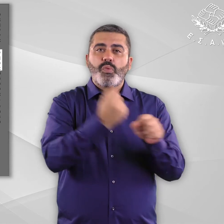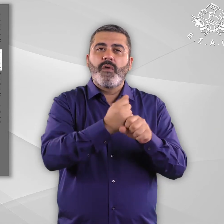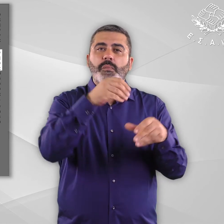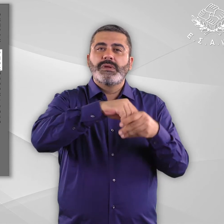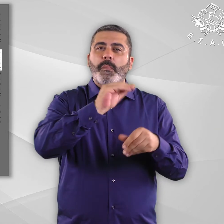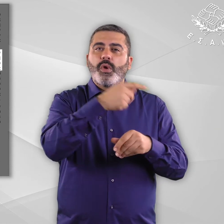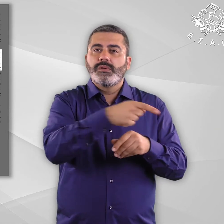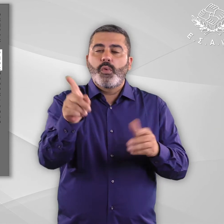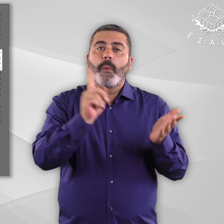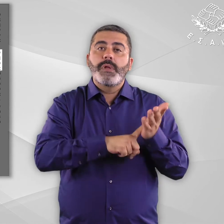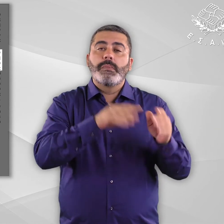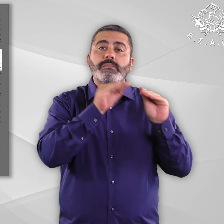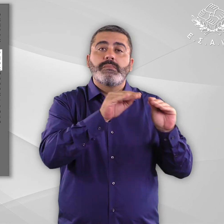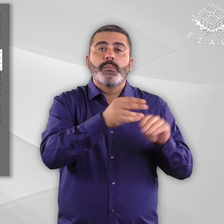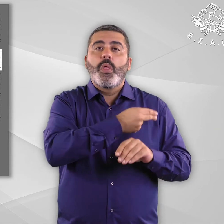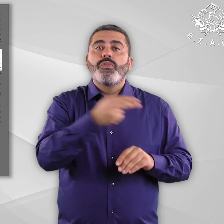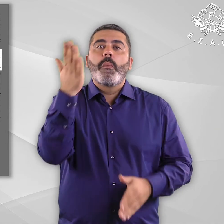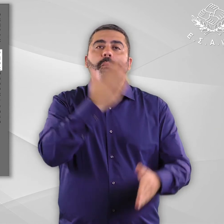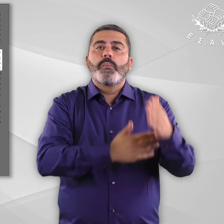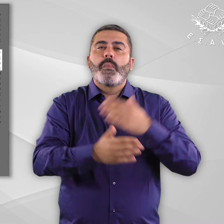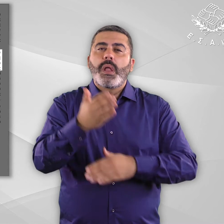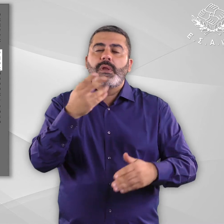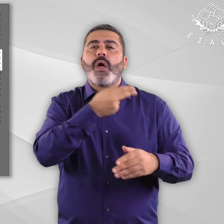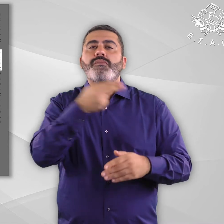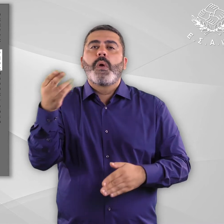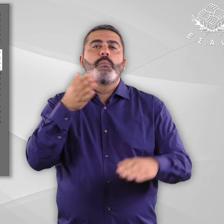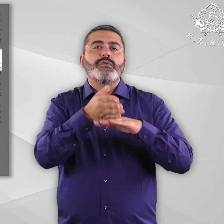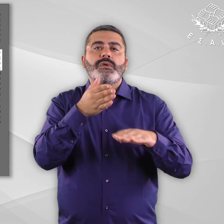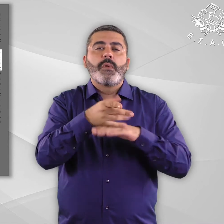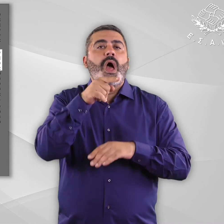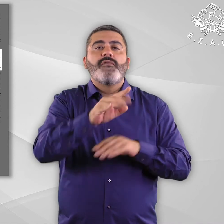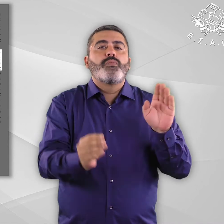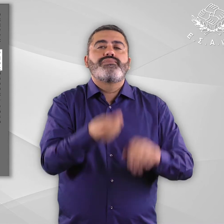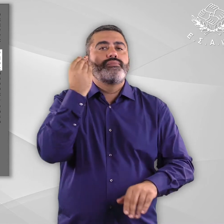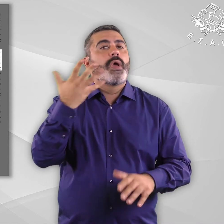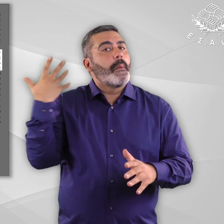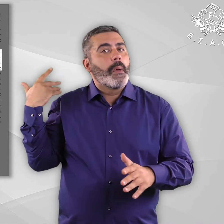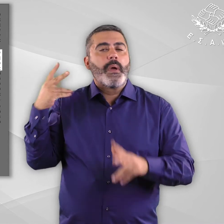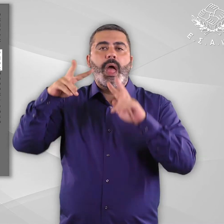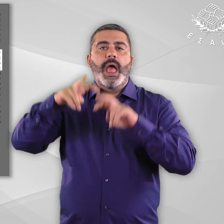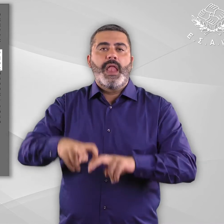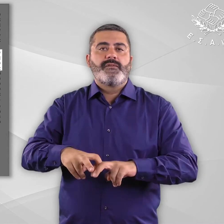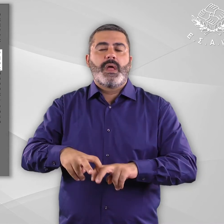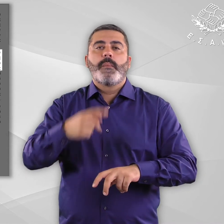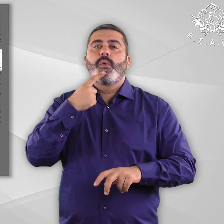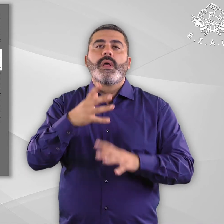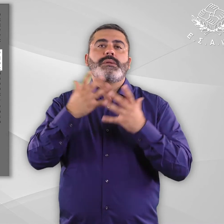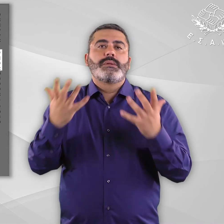προσβασιμότητας και αναπηρίας αναδεικνύεται και από ευρήματα που προέκυψαν σε έρευνα η οποία περιλάμβανε συνεντεύξεις με υπαλλήλους της